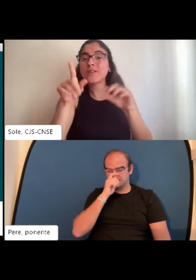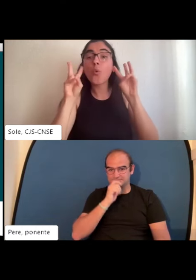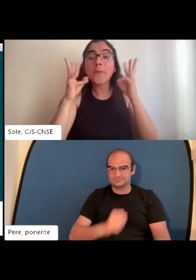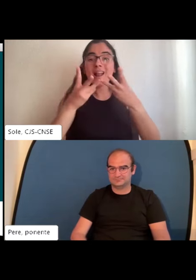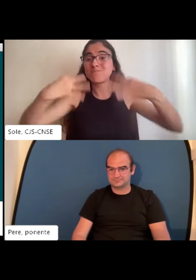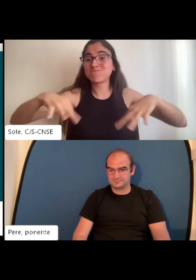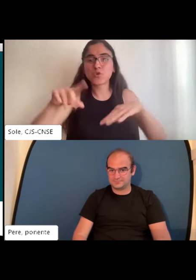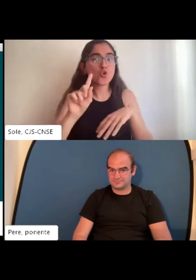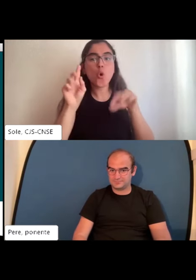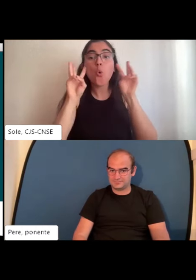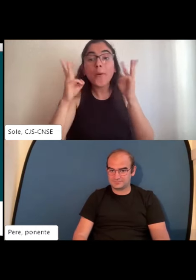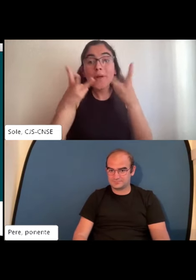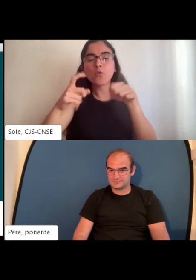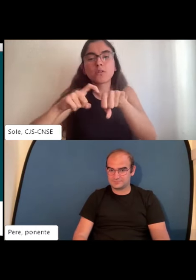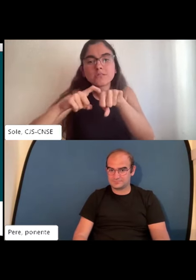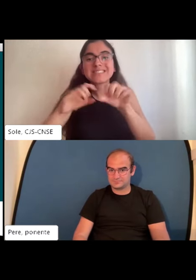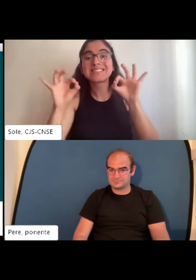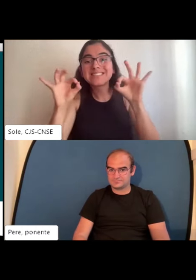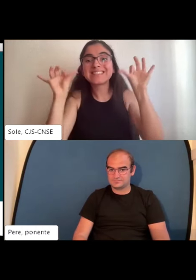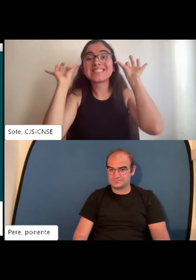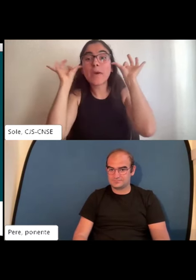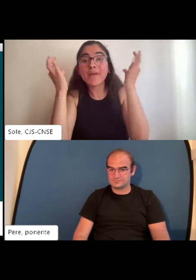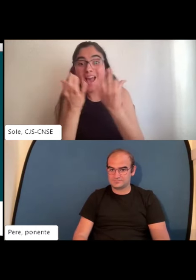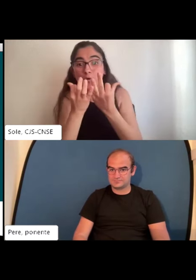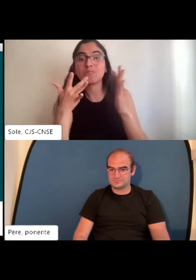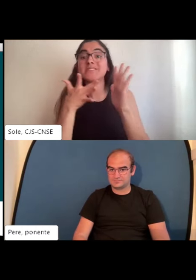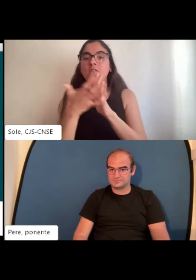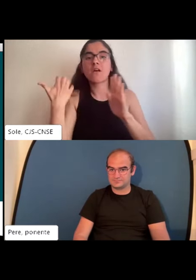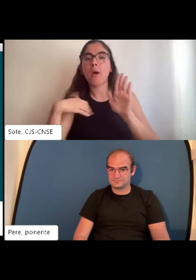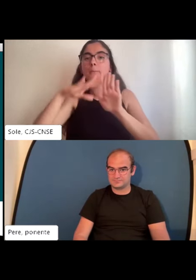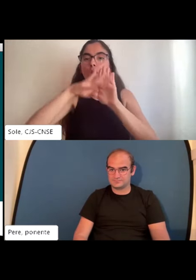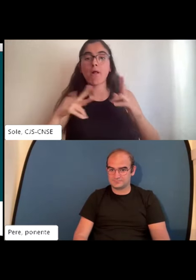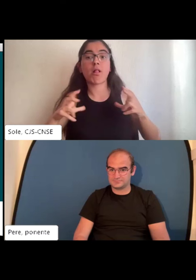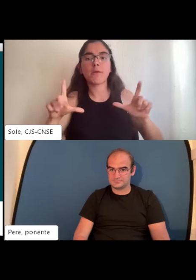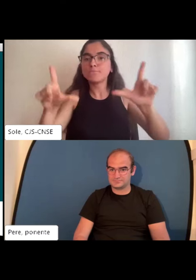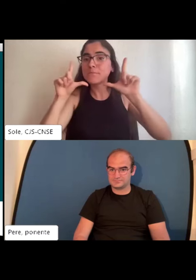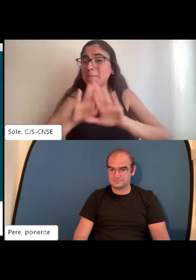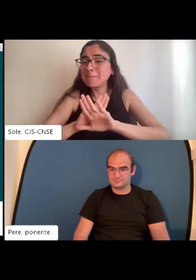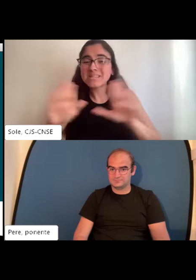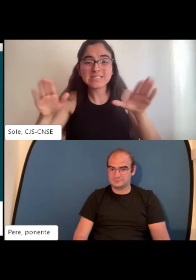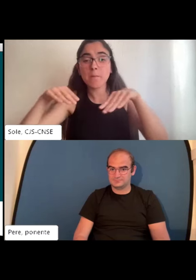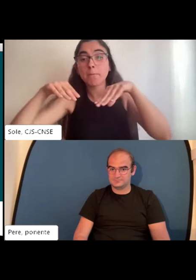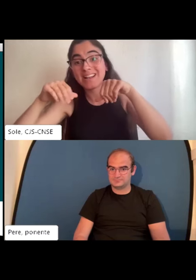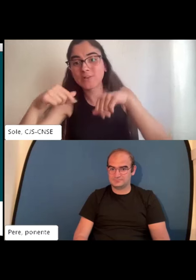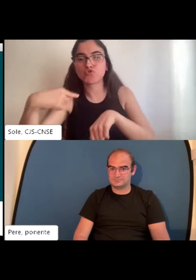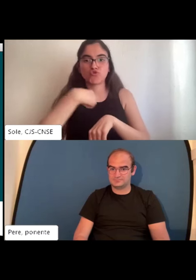webinarios sabéis que las cámaras están apagadas, este seminario